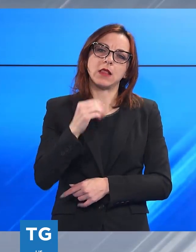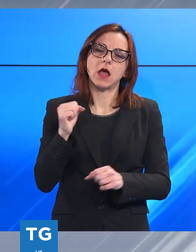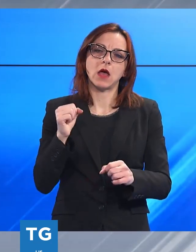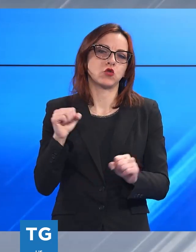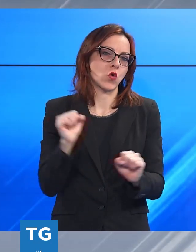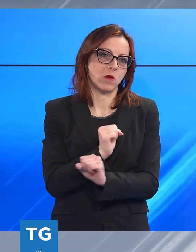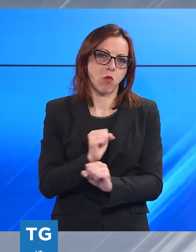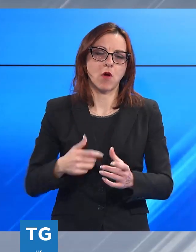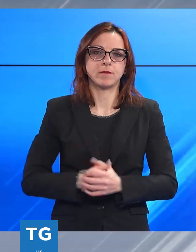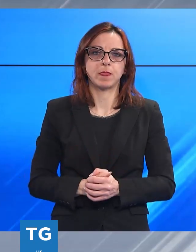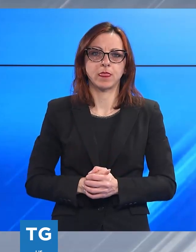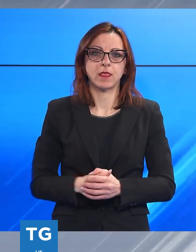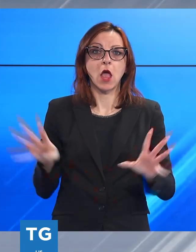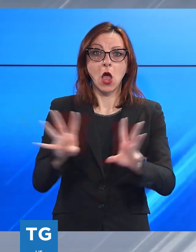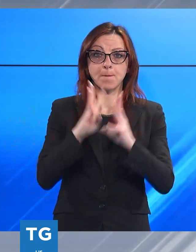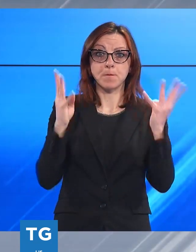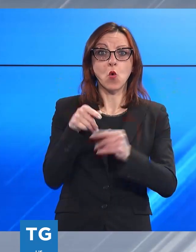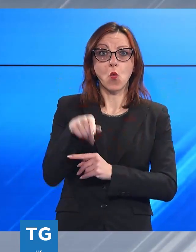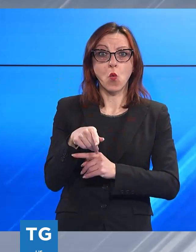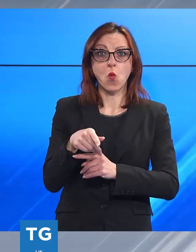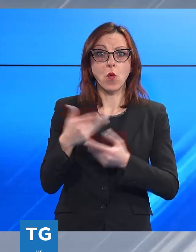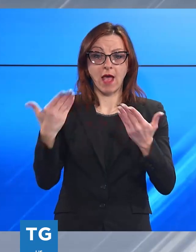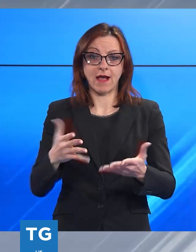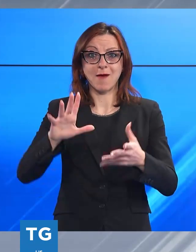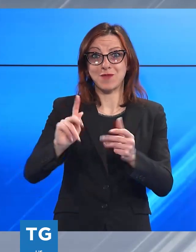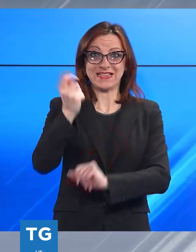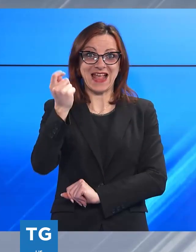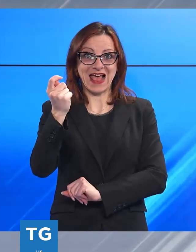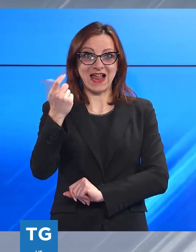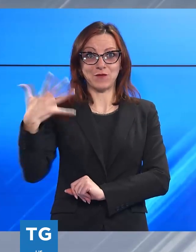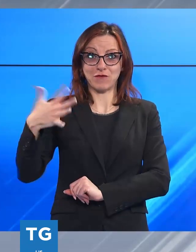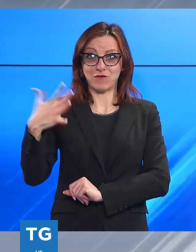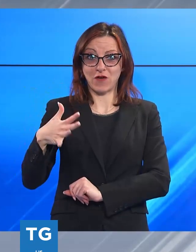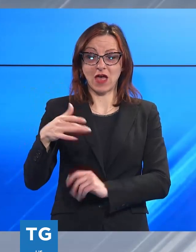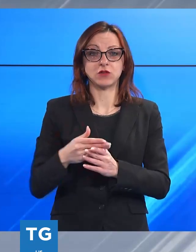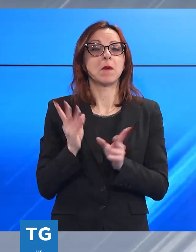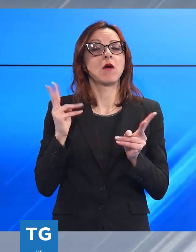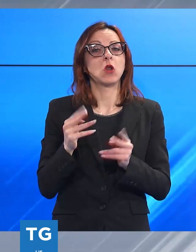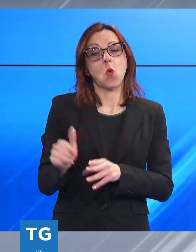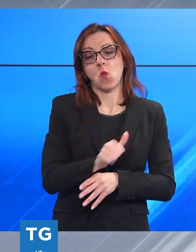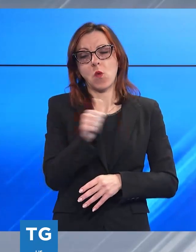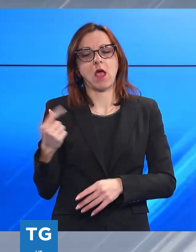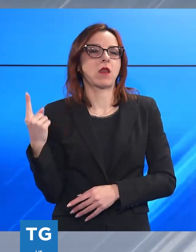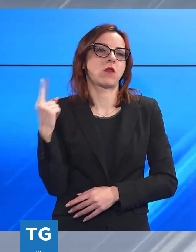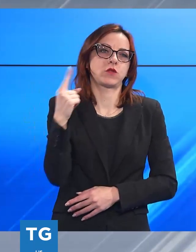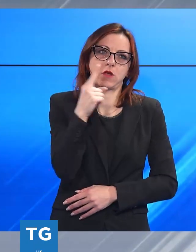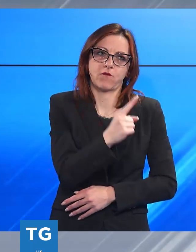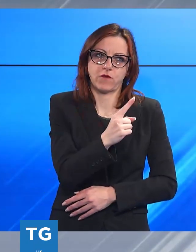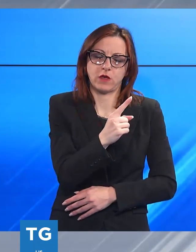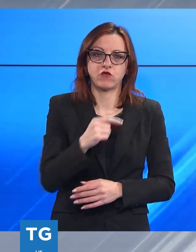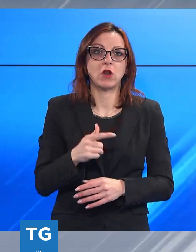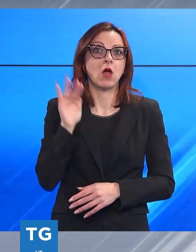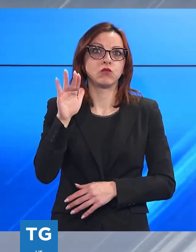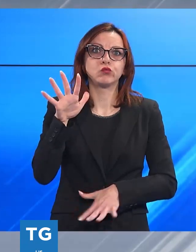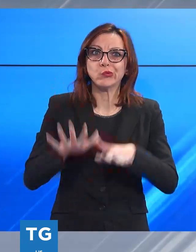Lemura salva sul campo, ma è il futuro il rebus, dopo la salvezza ottenuta al termine di una stagione difficile, la società bianco-rossa si